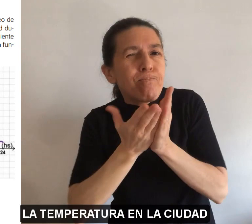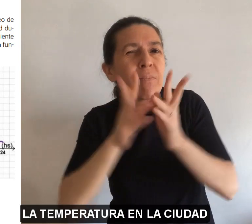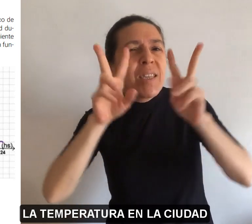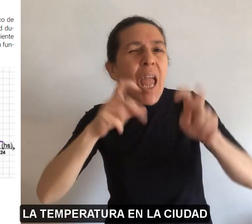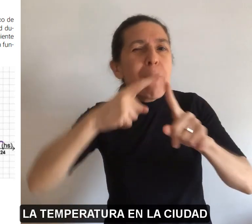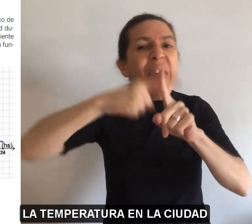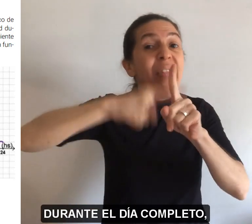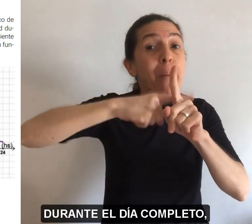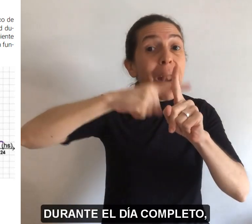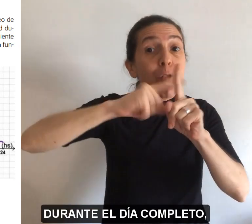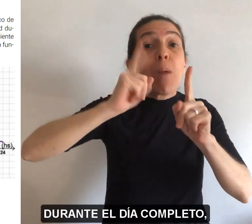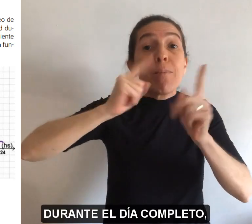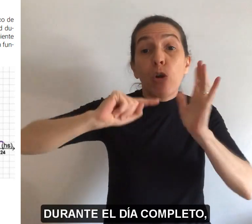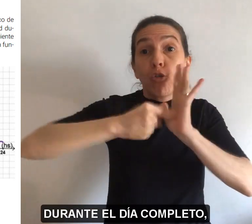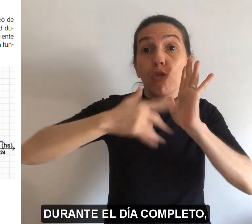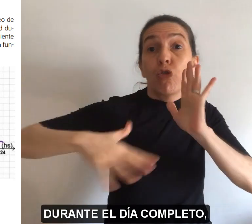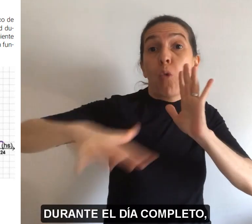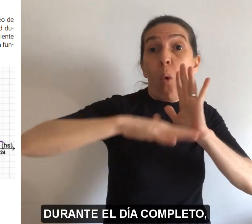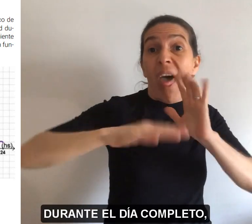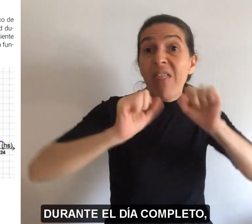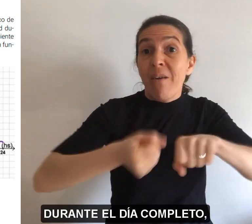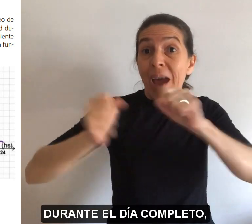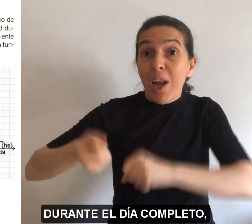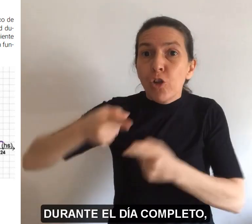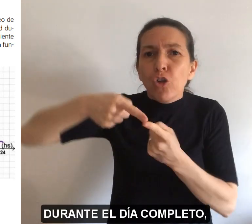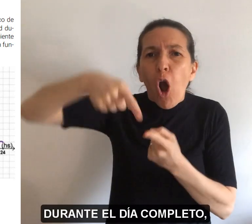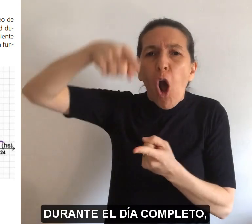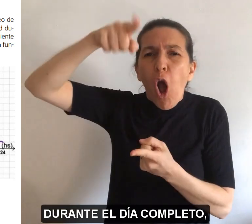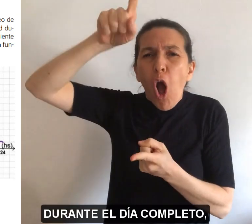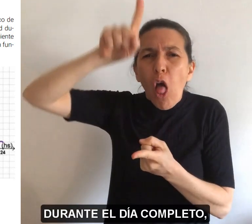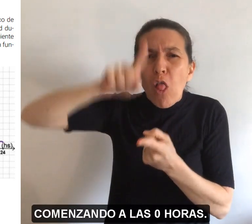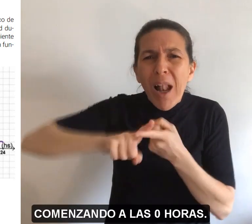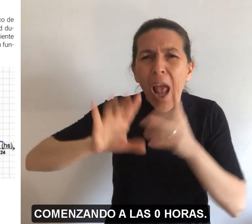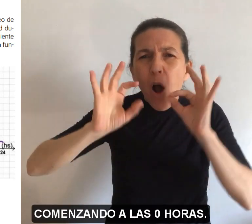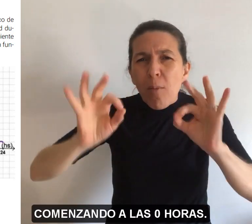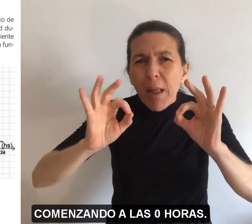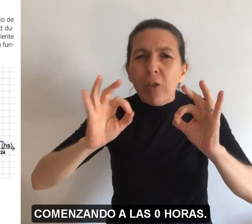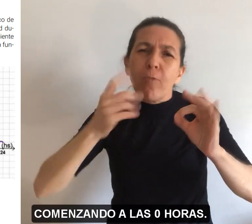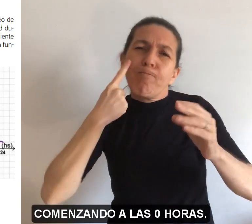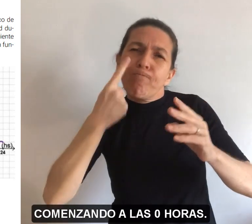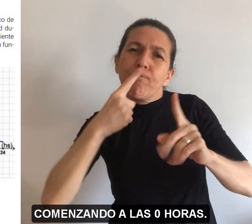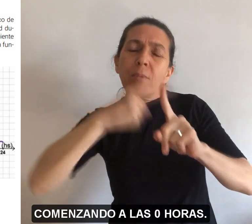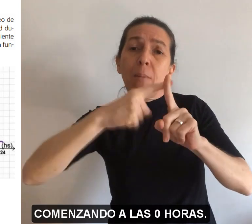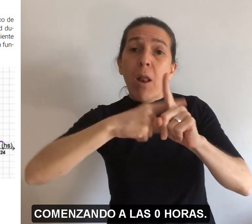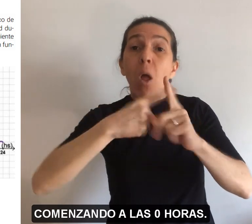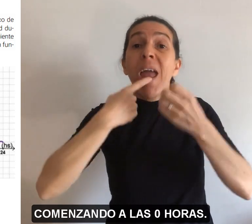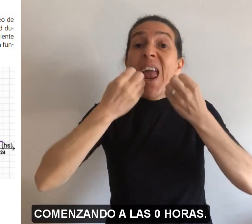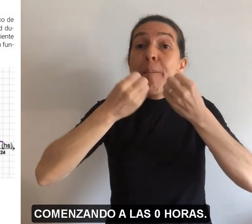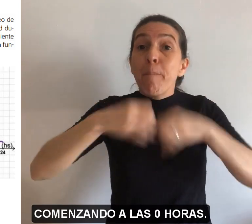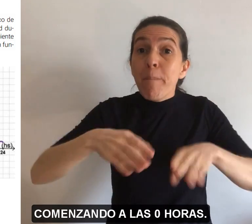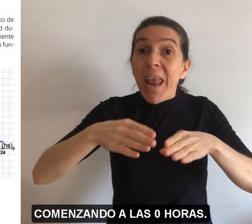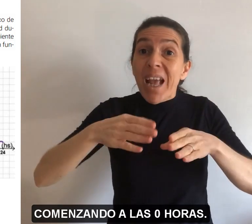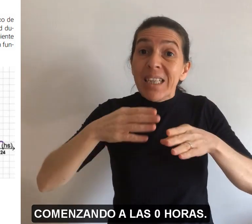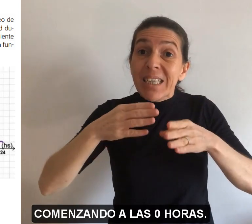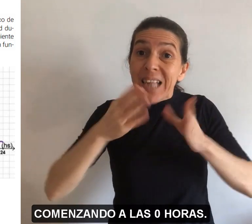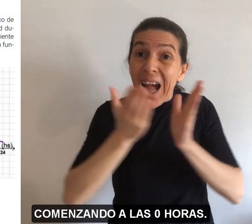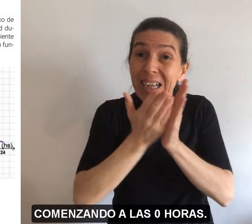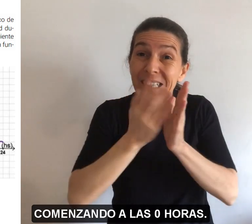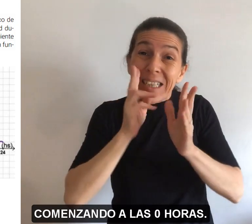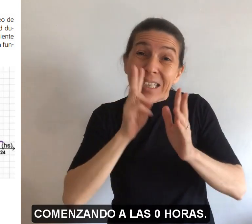en la ciudad durante el día completo, comenzando a las